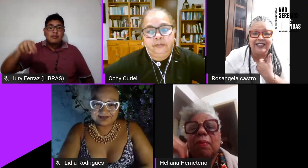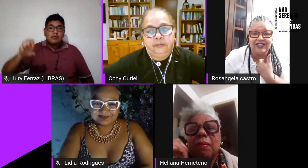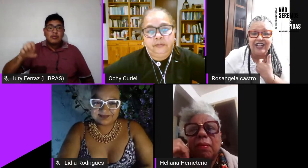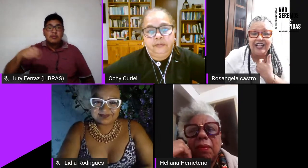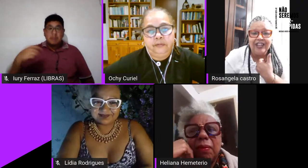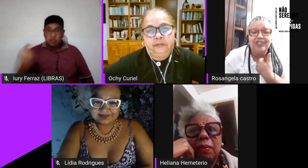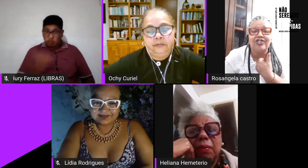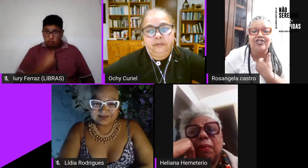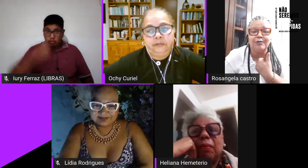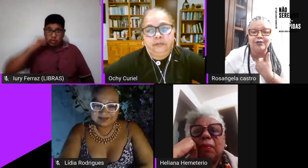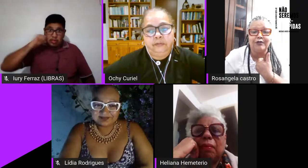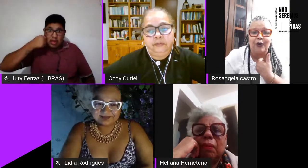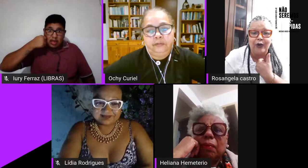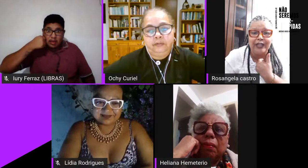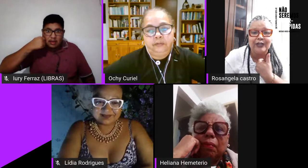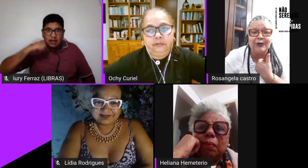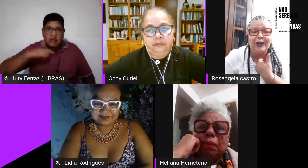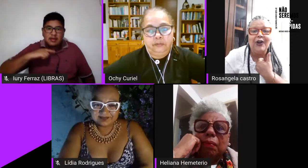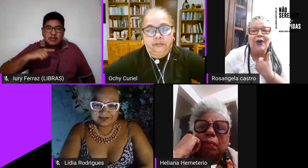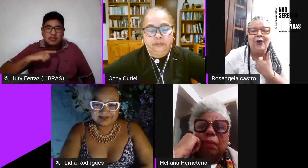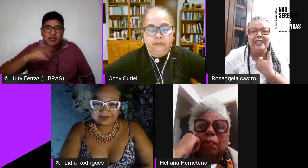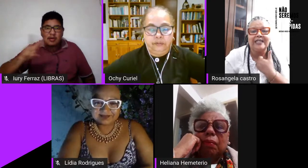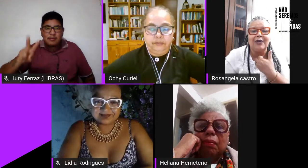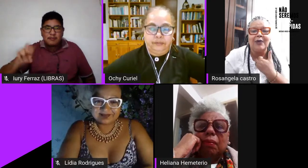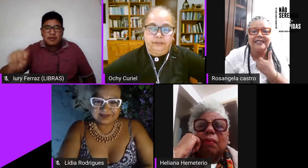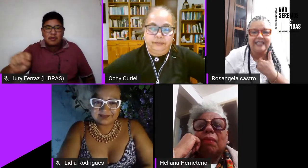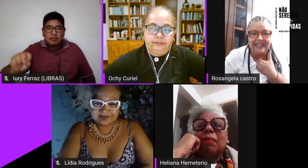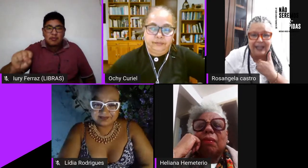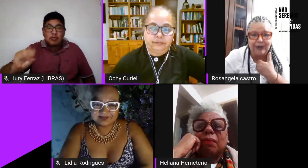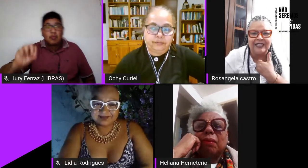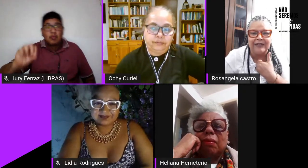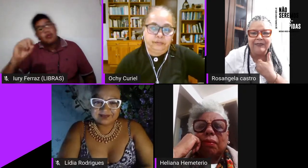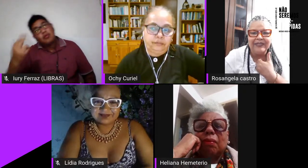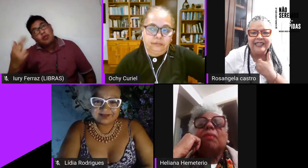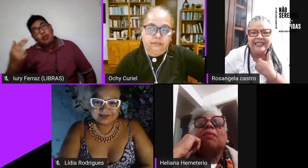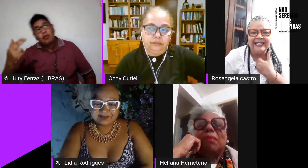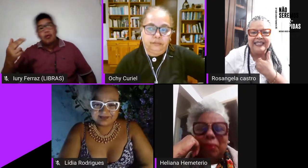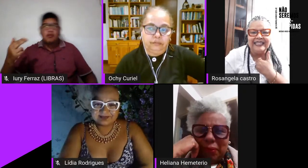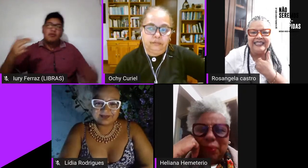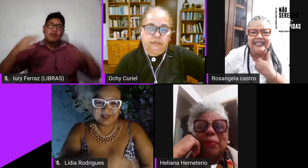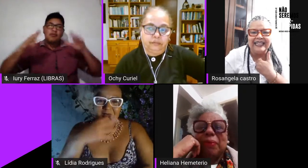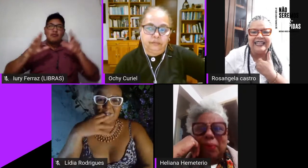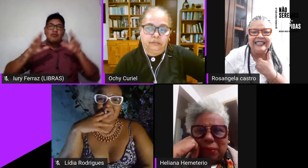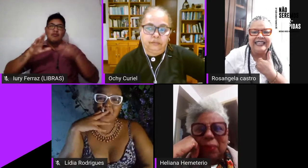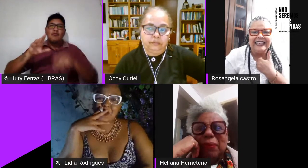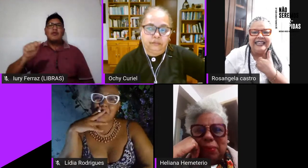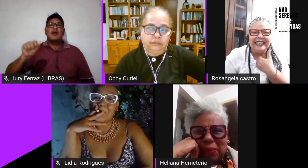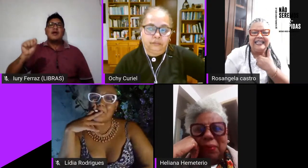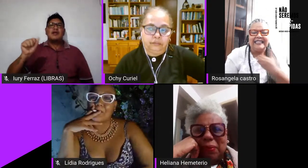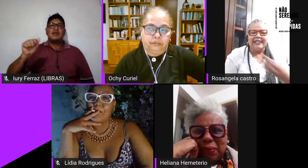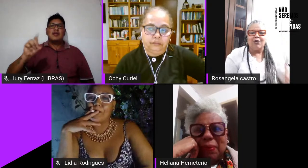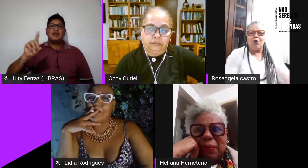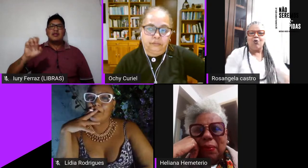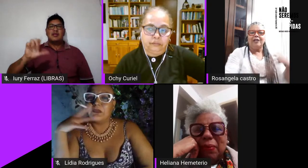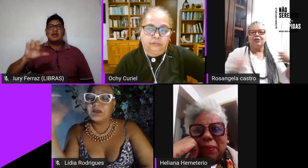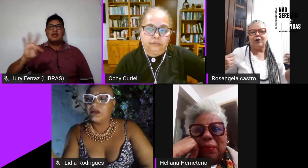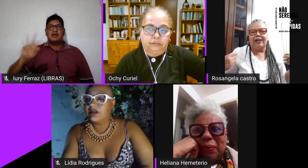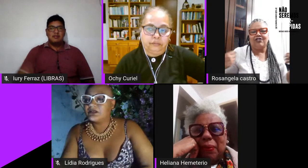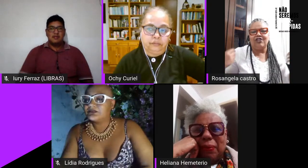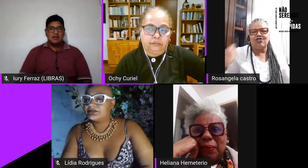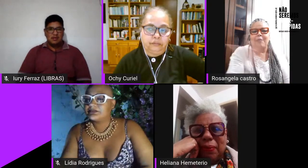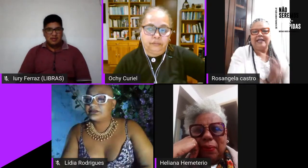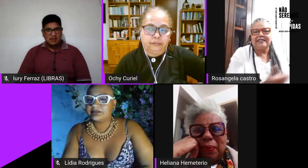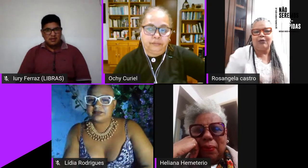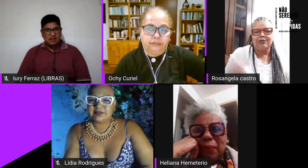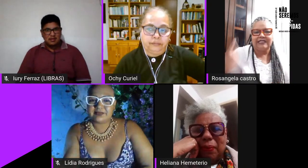negras tínhamos o V8 ou então asa delta né então quando